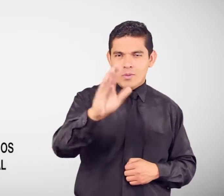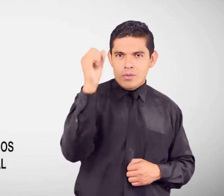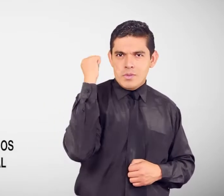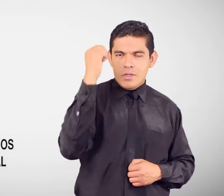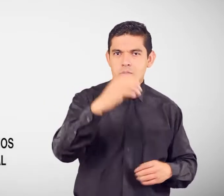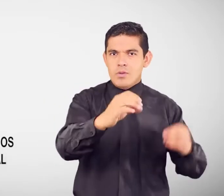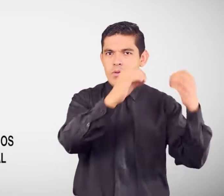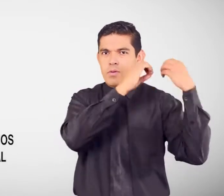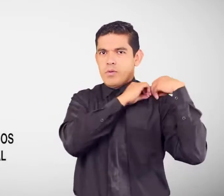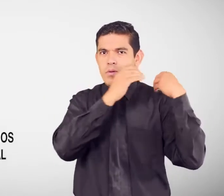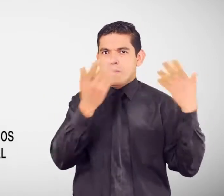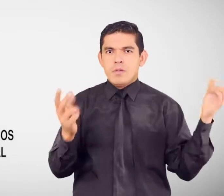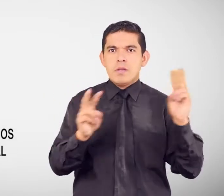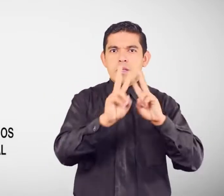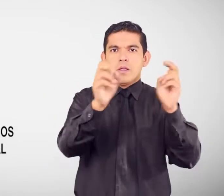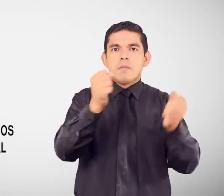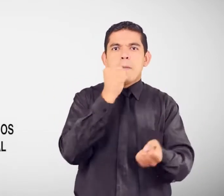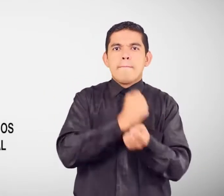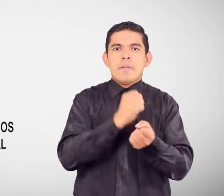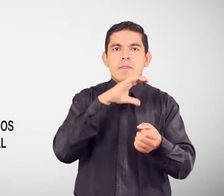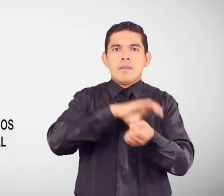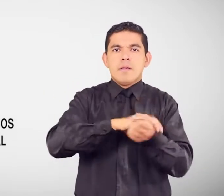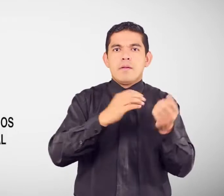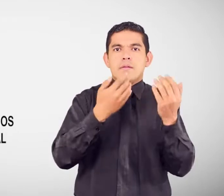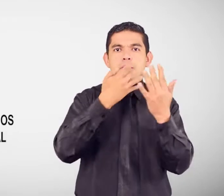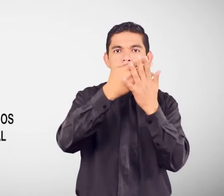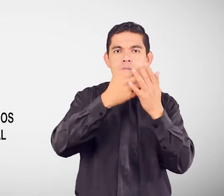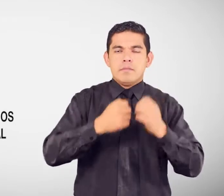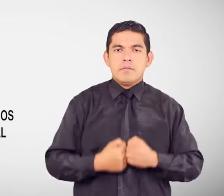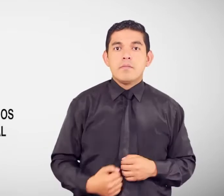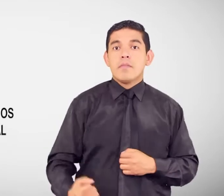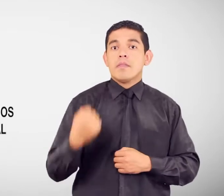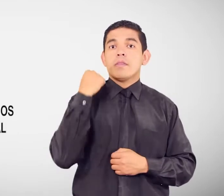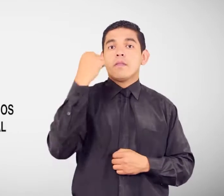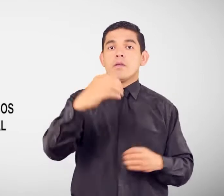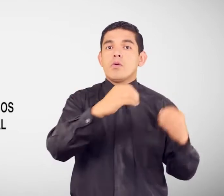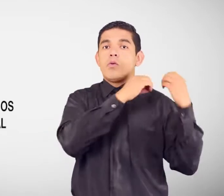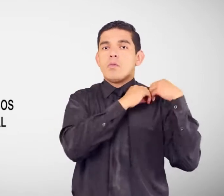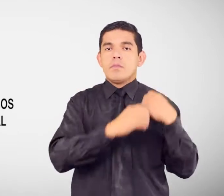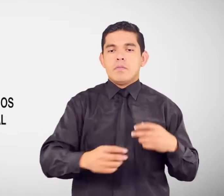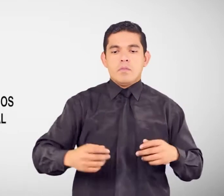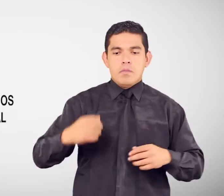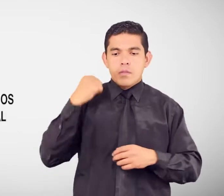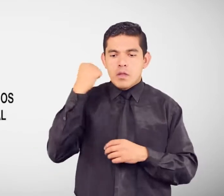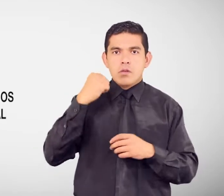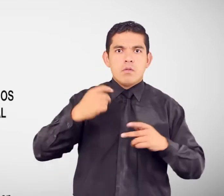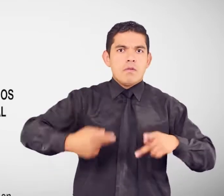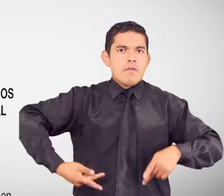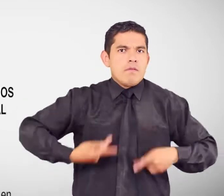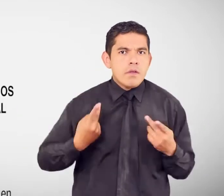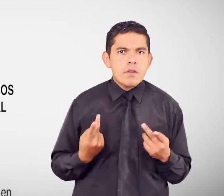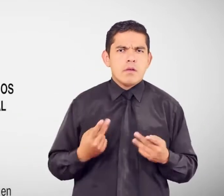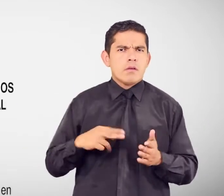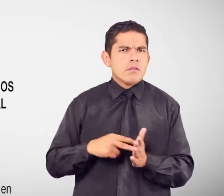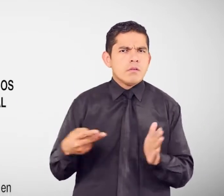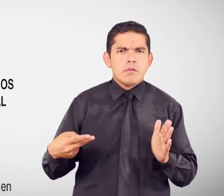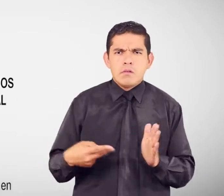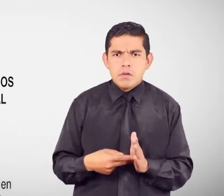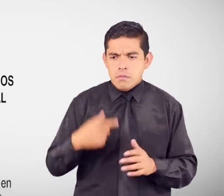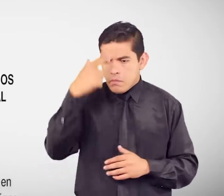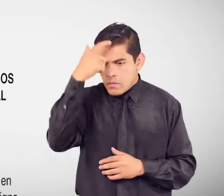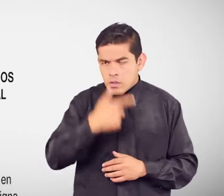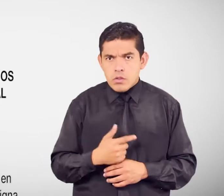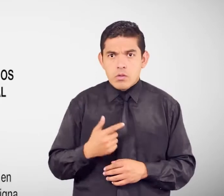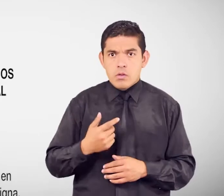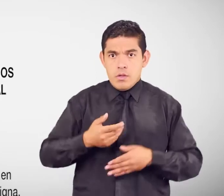penal Derechos y obligaciones Derecho a la vida En que consiste Todas las personas Desde el momento en que nacen